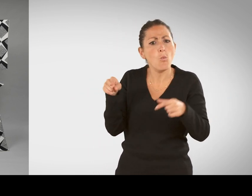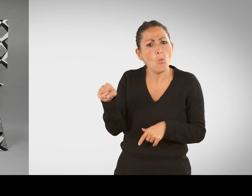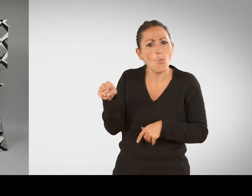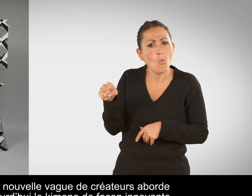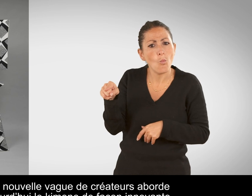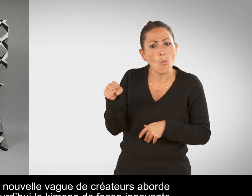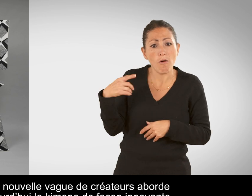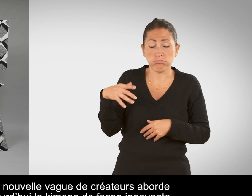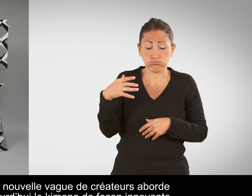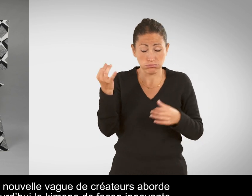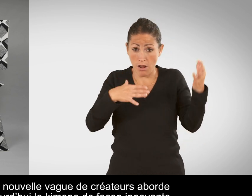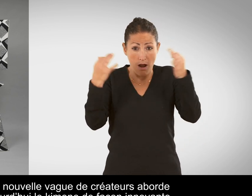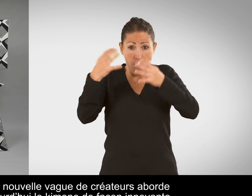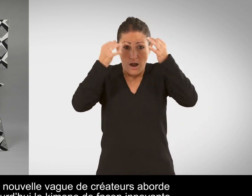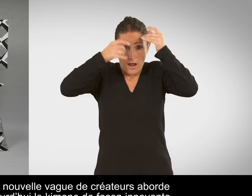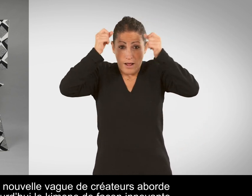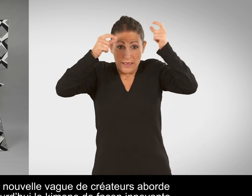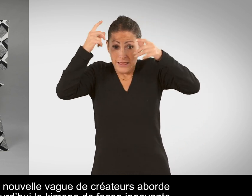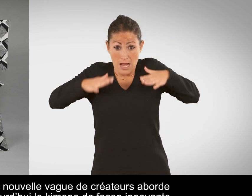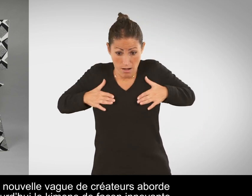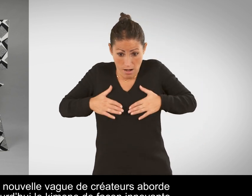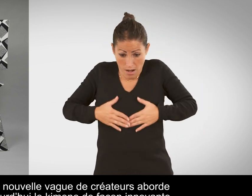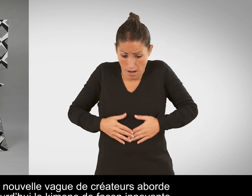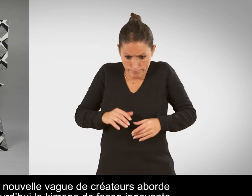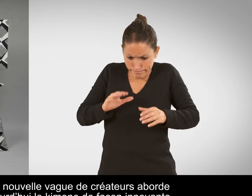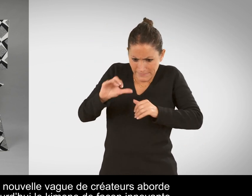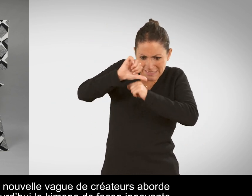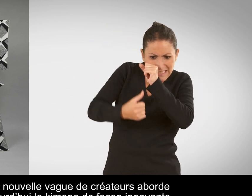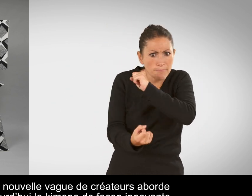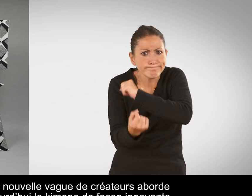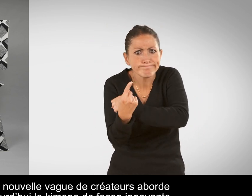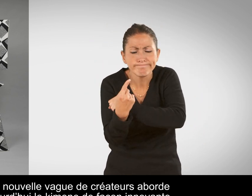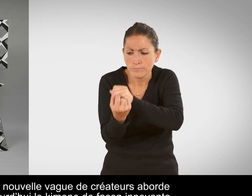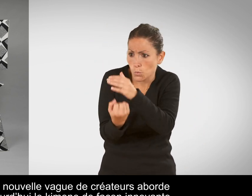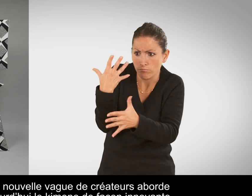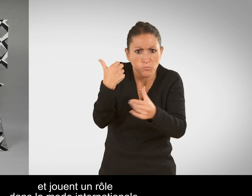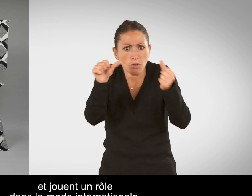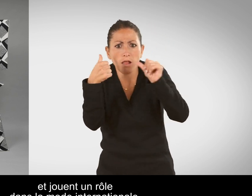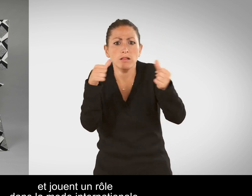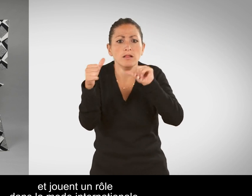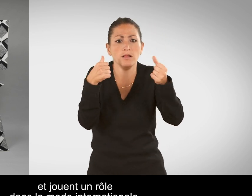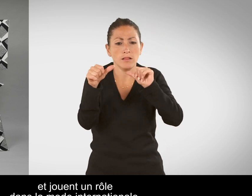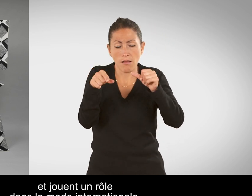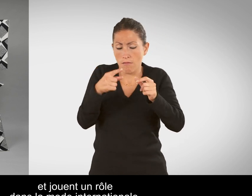Une nouvelle vague de créateurs aborde aujourd'hui le kimono de façon innovante Et jouent un rôle dans la mode